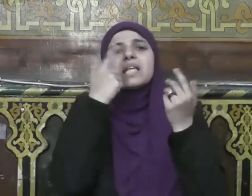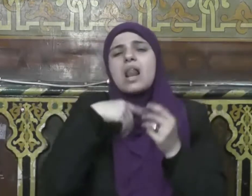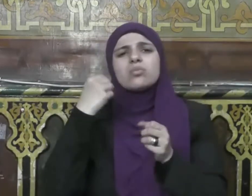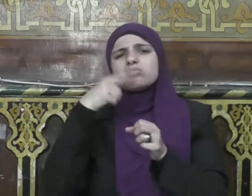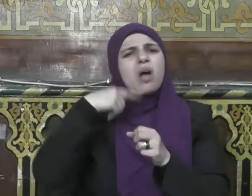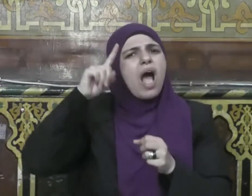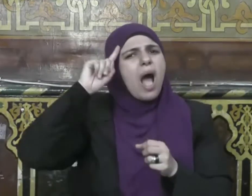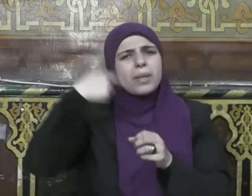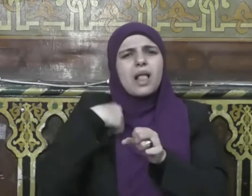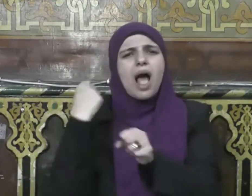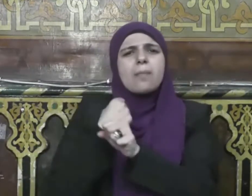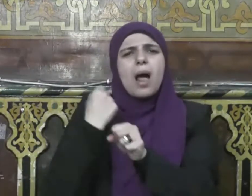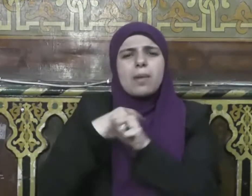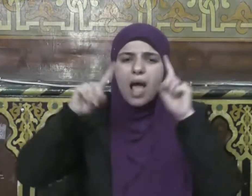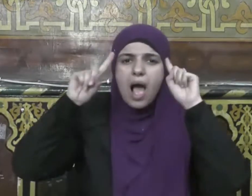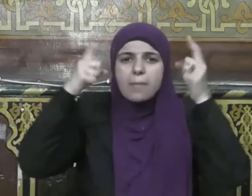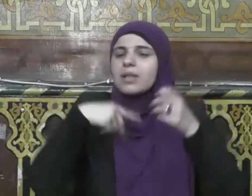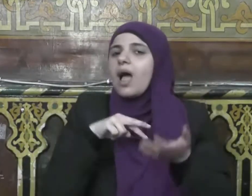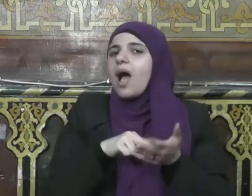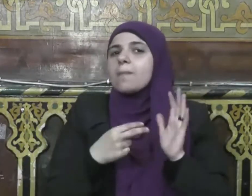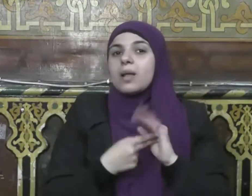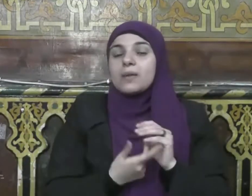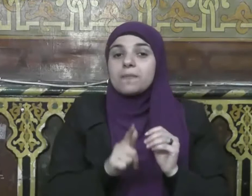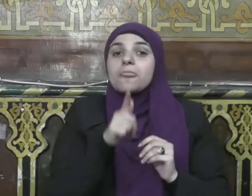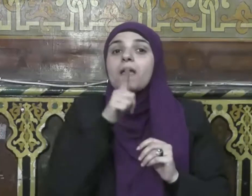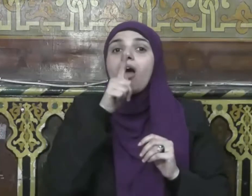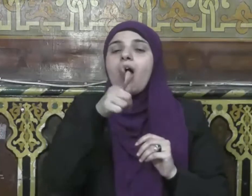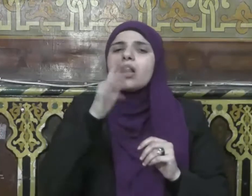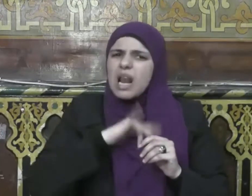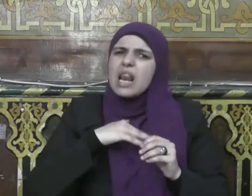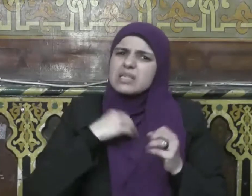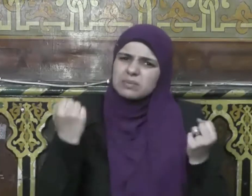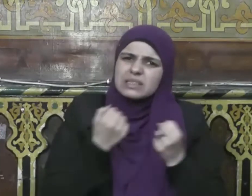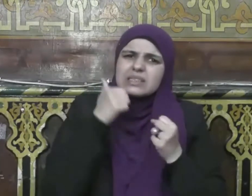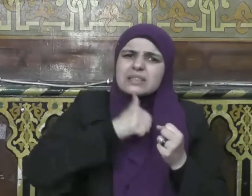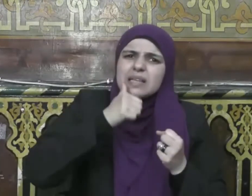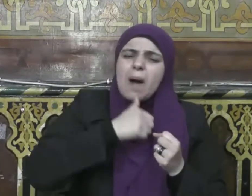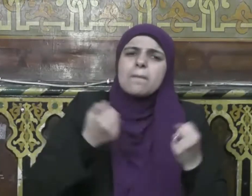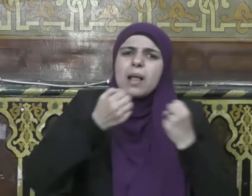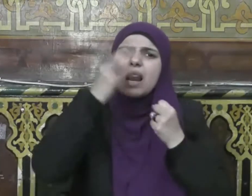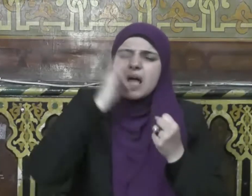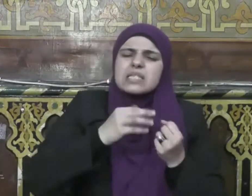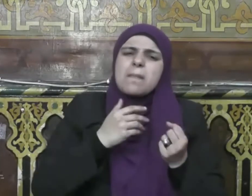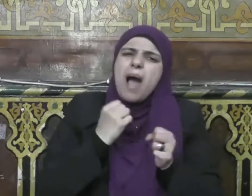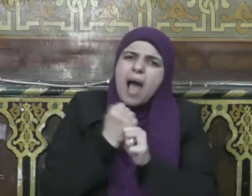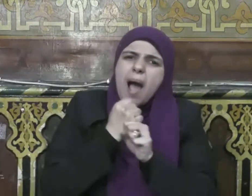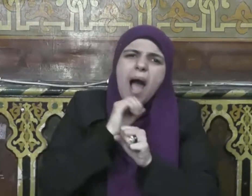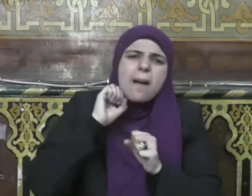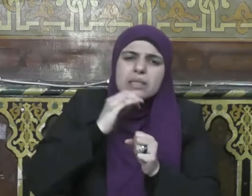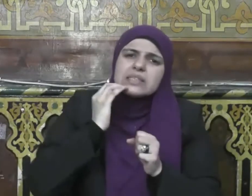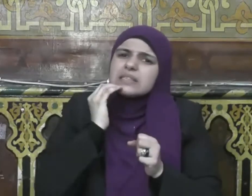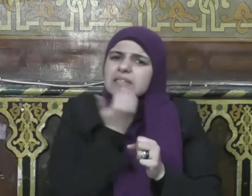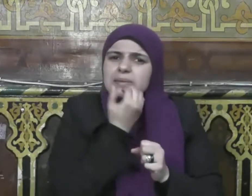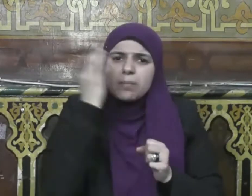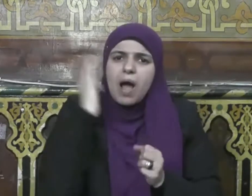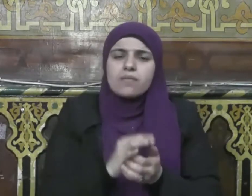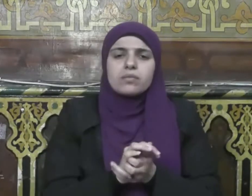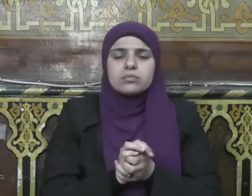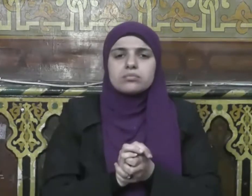الحاجة الملهوف قال أرأيت إن لم يفعل قال يأمر بالخير